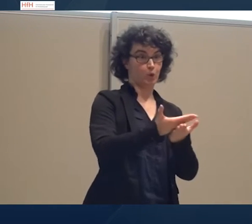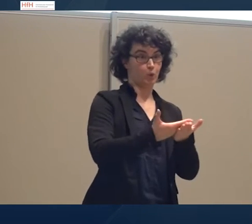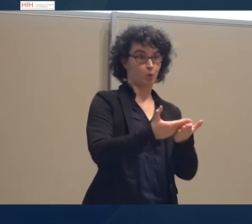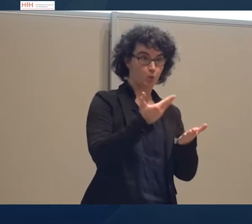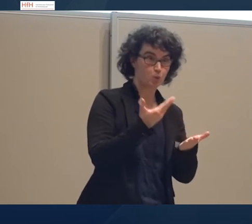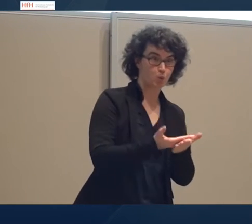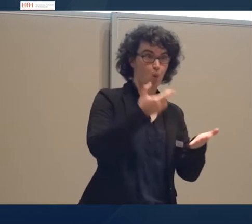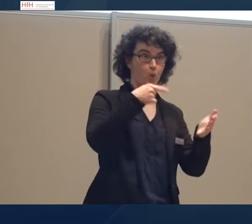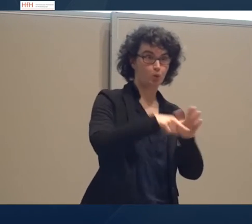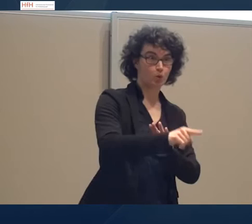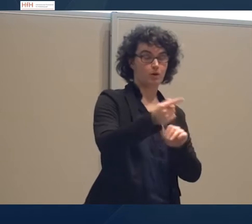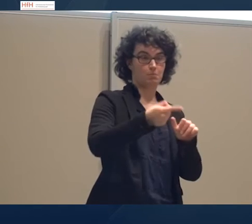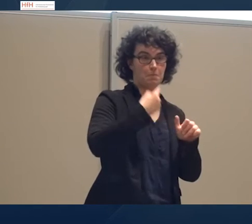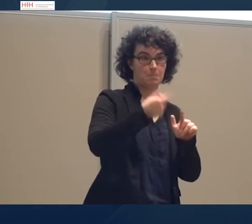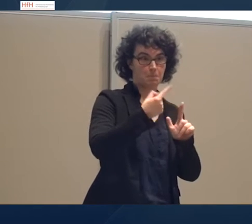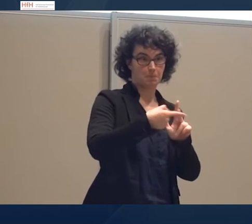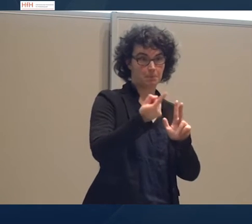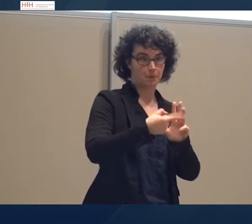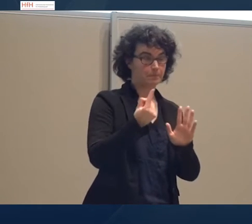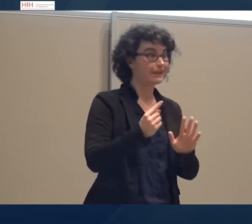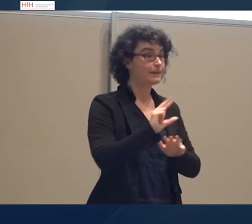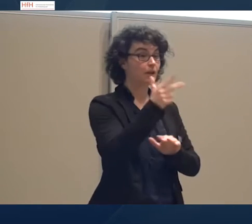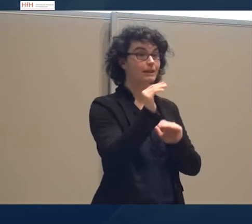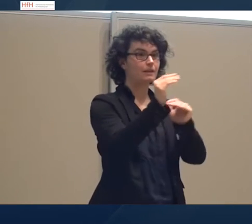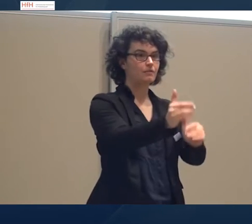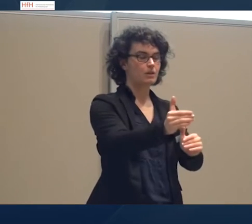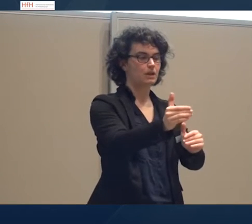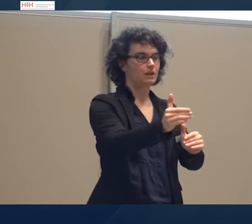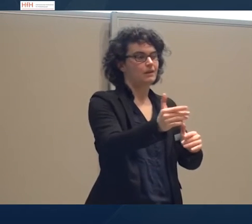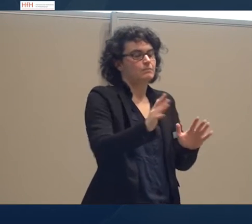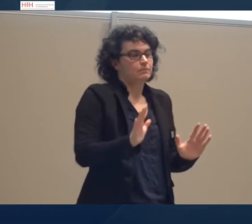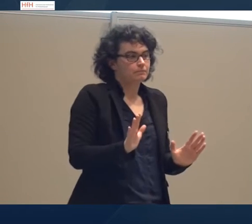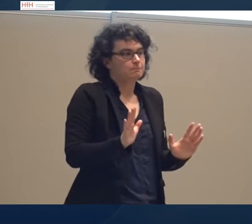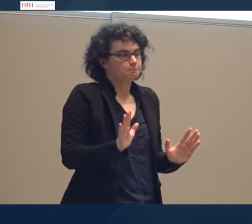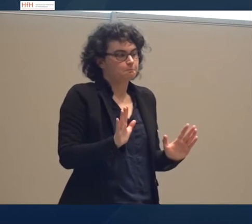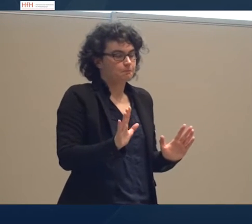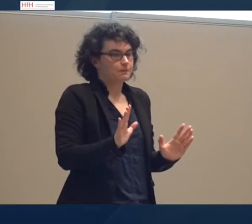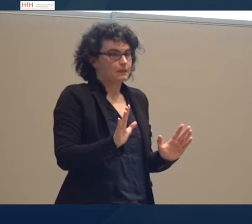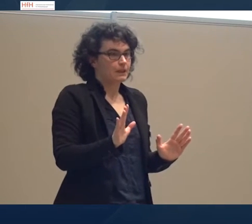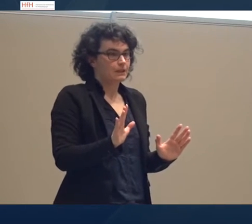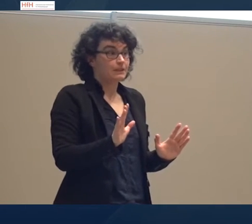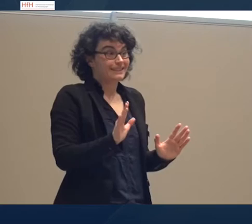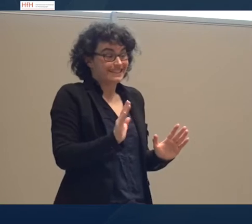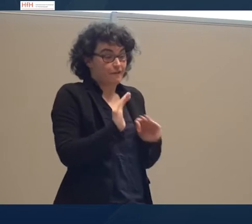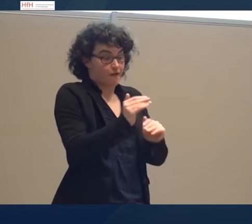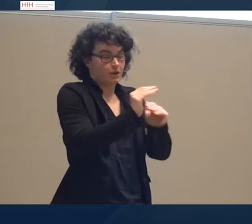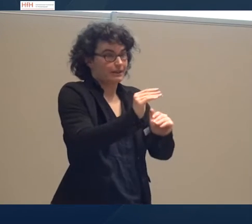In der dritten Phase, wobei in diesen Phasen jeweils die gleichen Personen drin sind, weil das ja eine Art